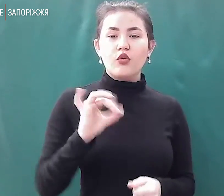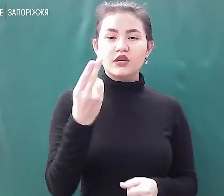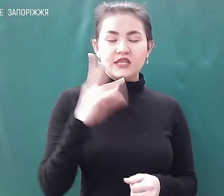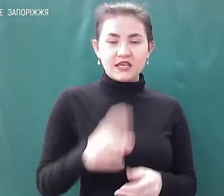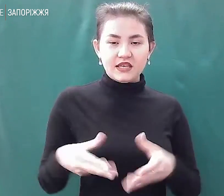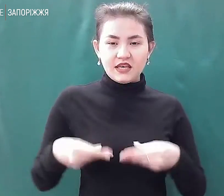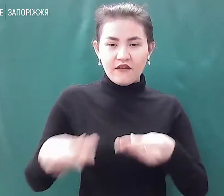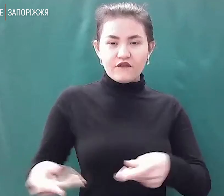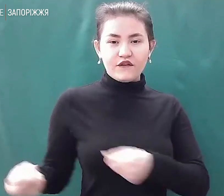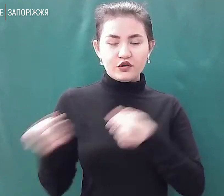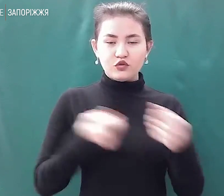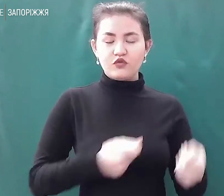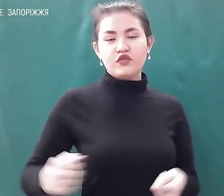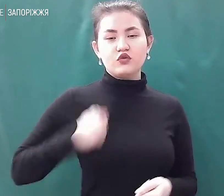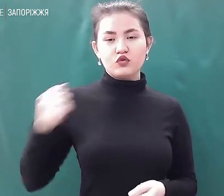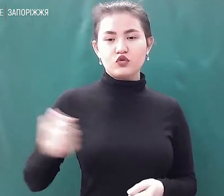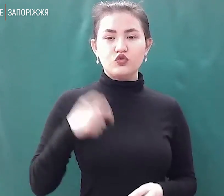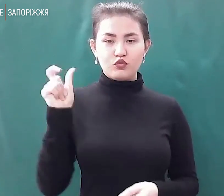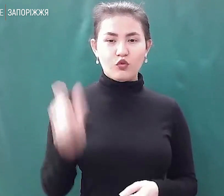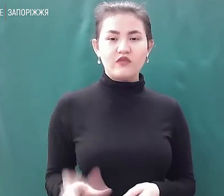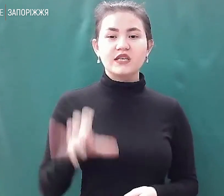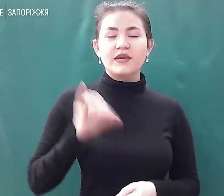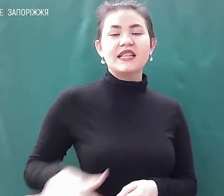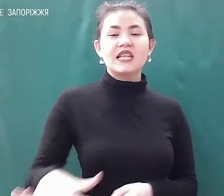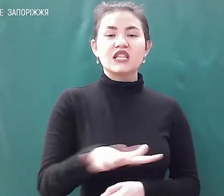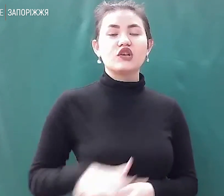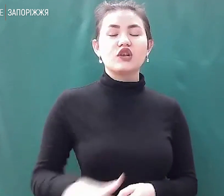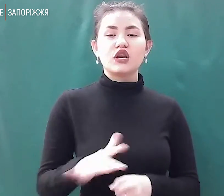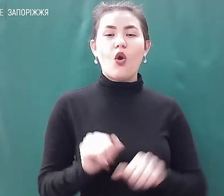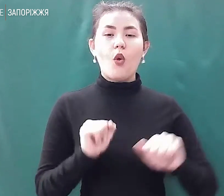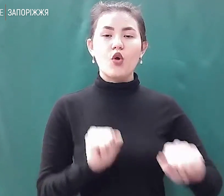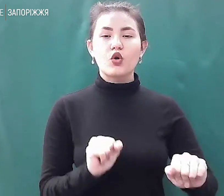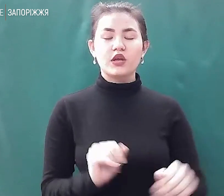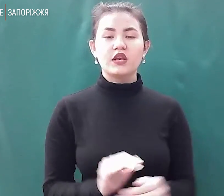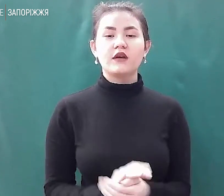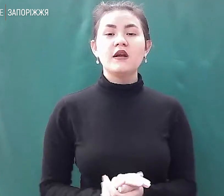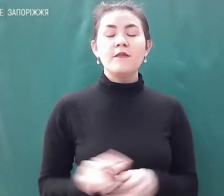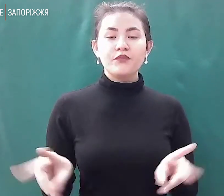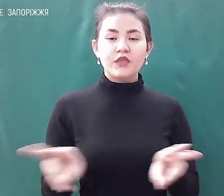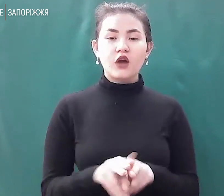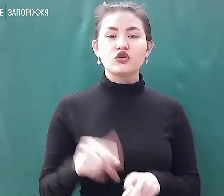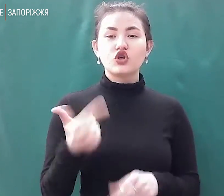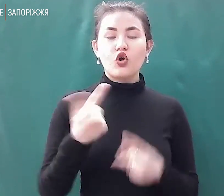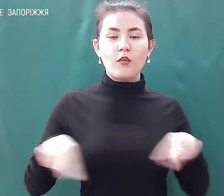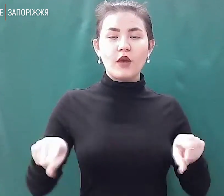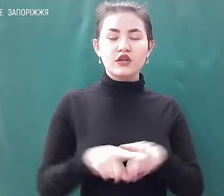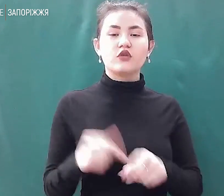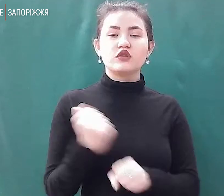військовослужбовцям та територіальній обороні. Також у громаді організували пункти збору